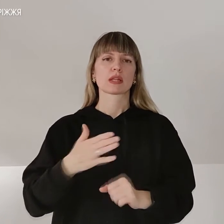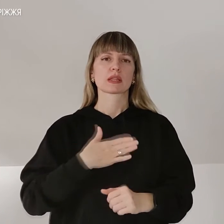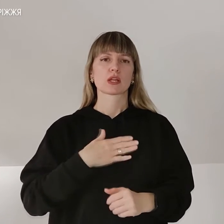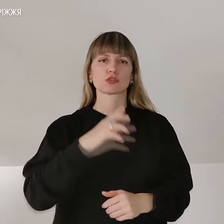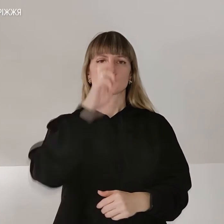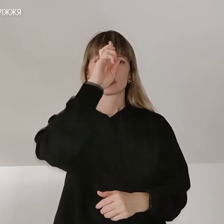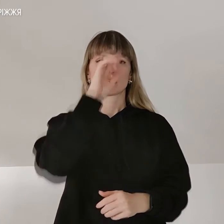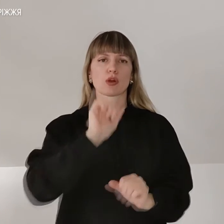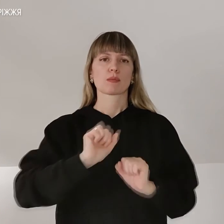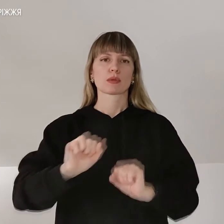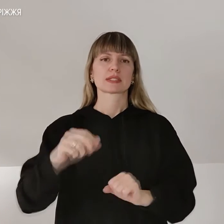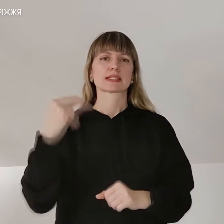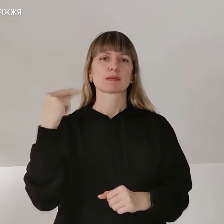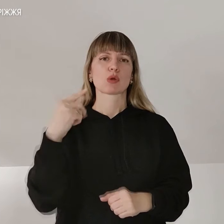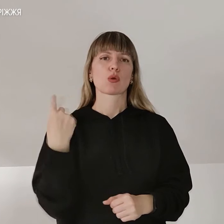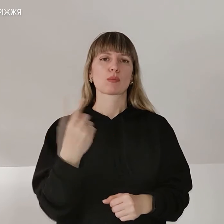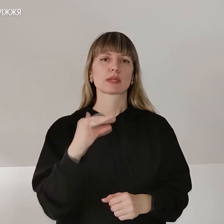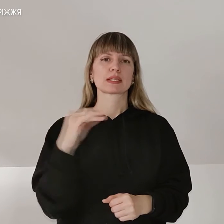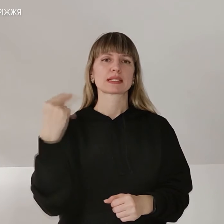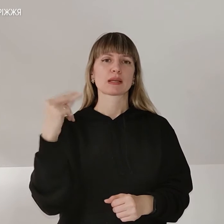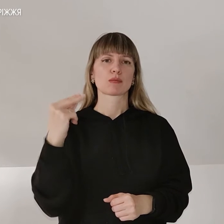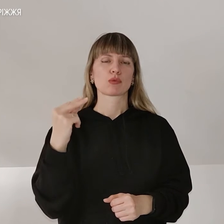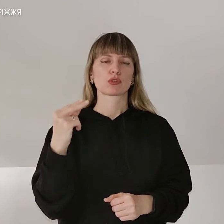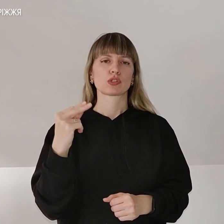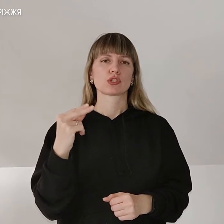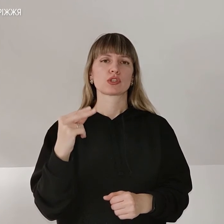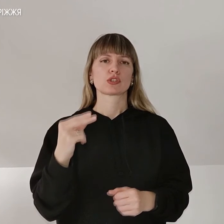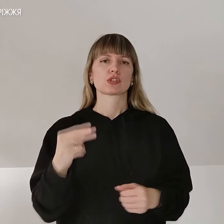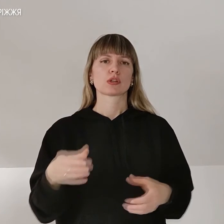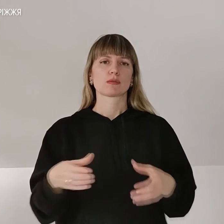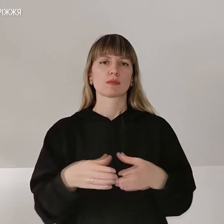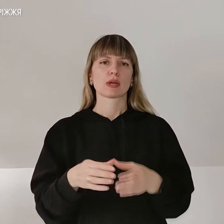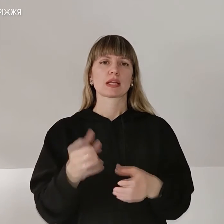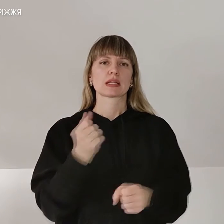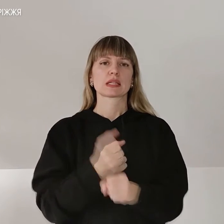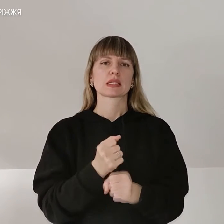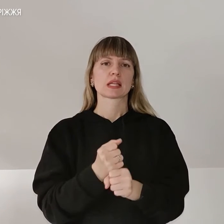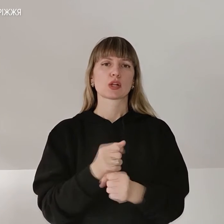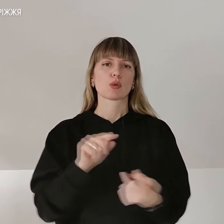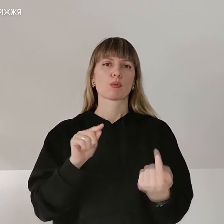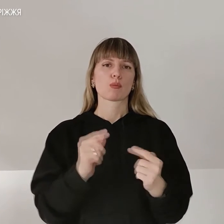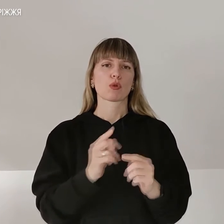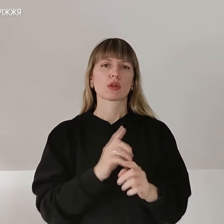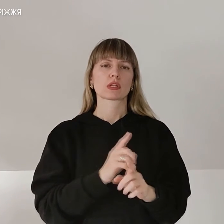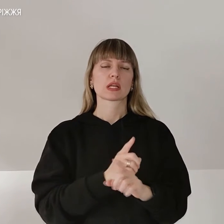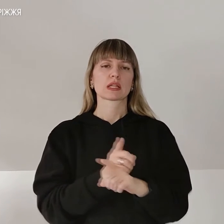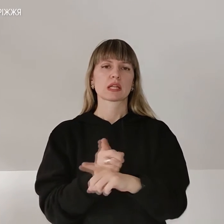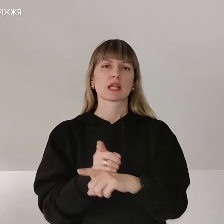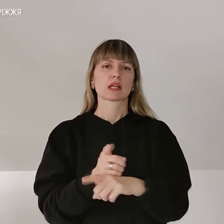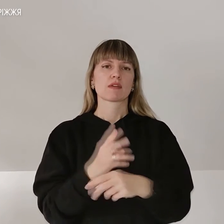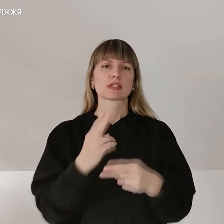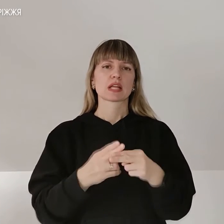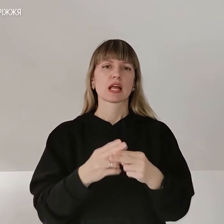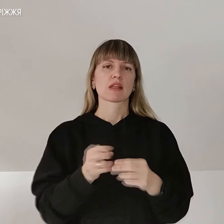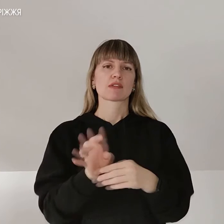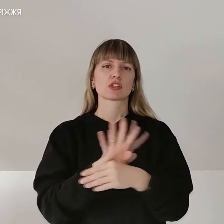державу, обороняти Запоріжську область та Запоріжжя зокрема. Виготовляють всі разом протитанкові станеві їжаки. Як це відбувається,